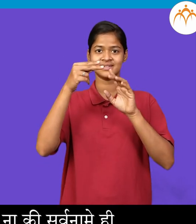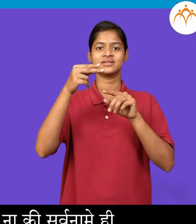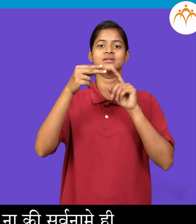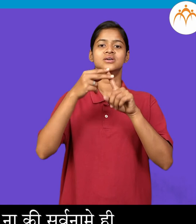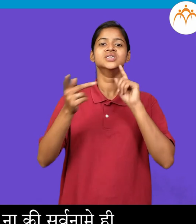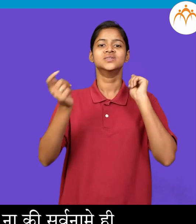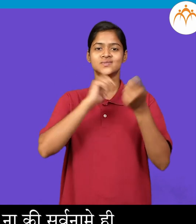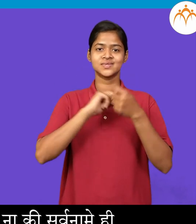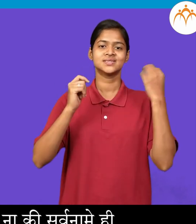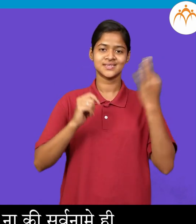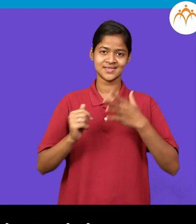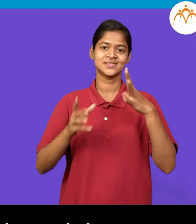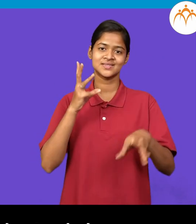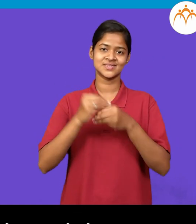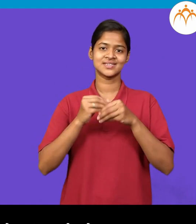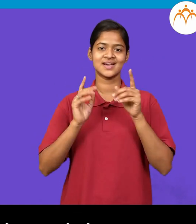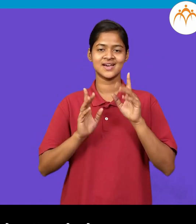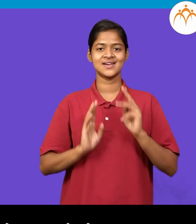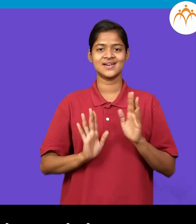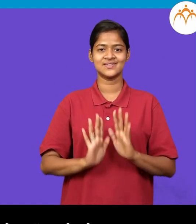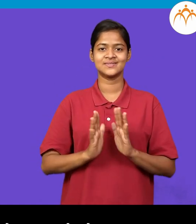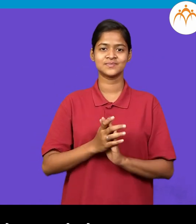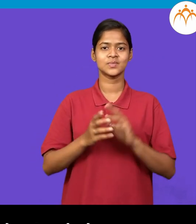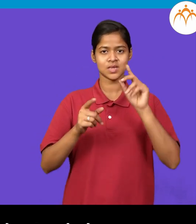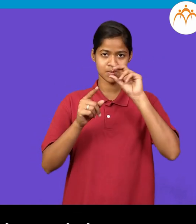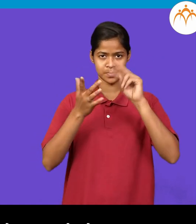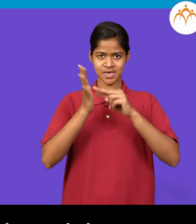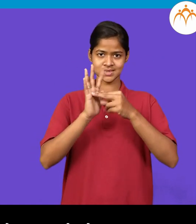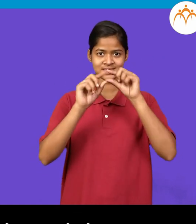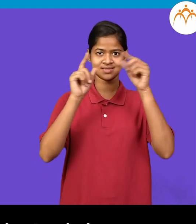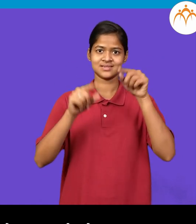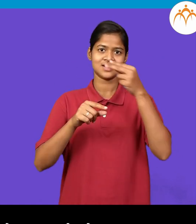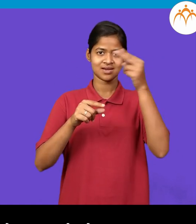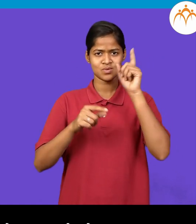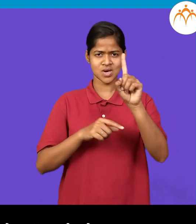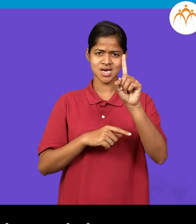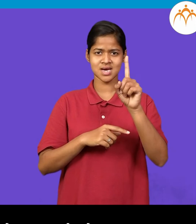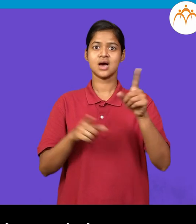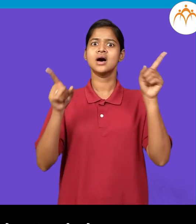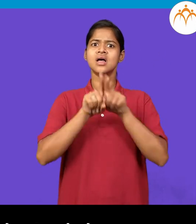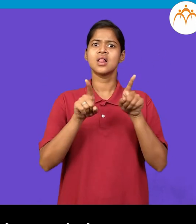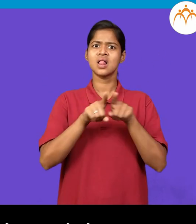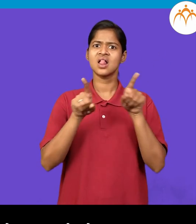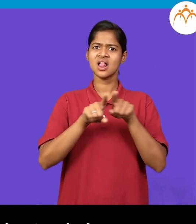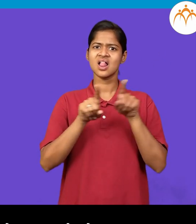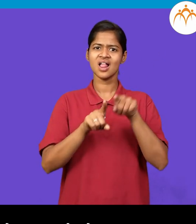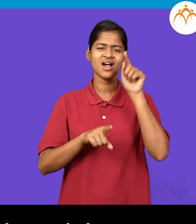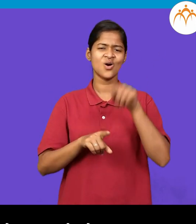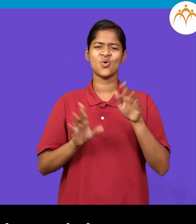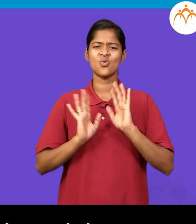असताद। वाक्या मधे परत परत नामे वापरना आईवजी सर्वनाम वापरताद।